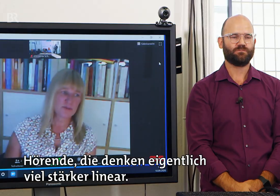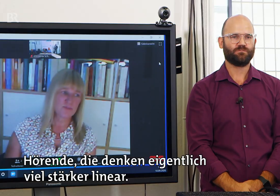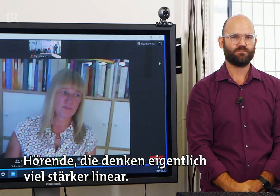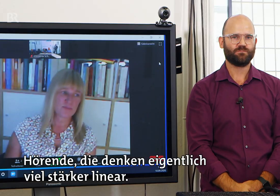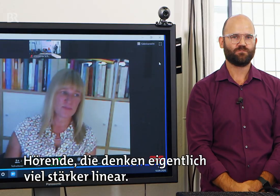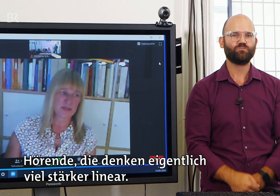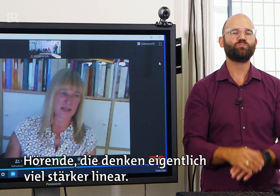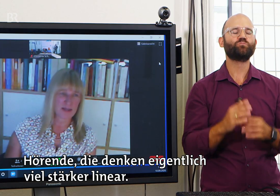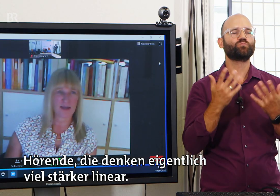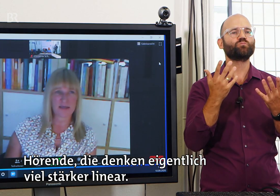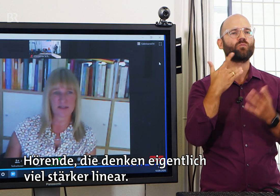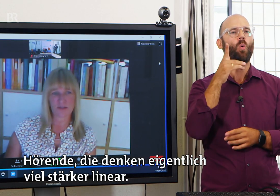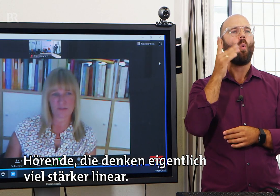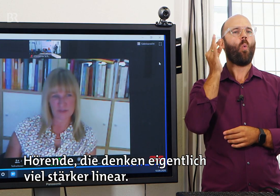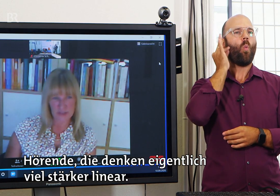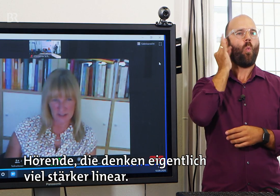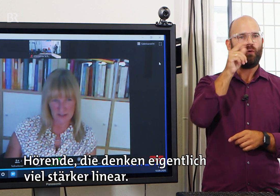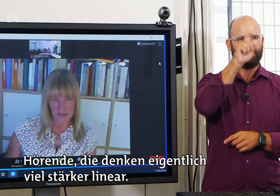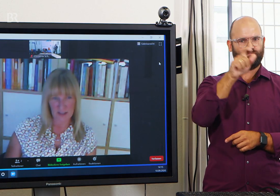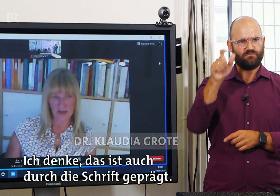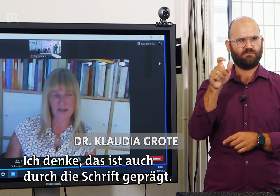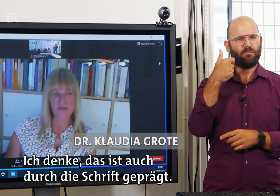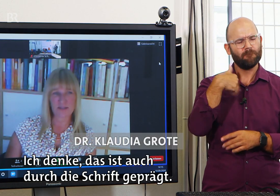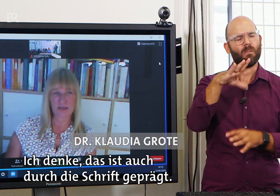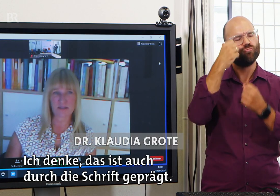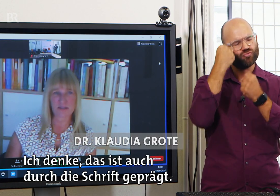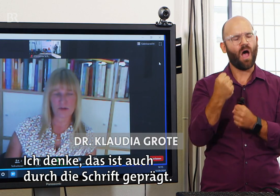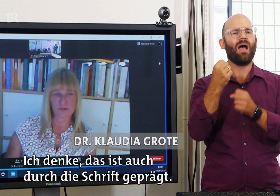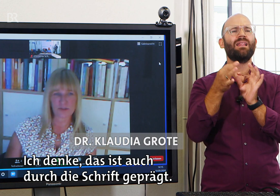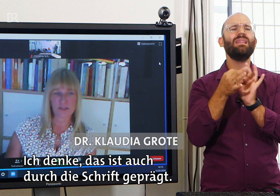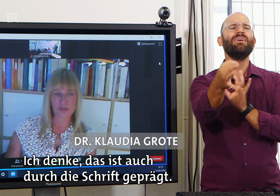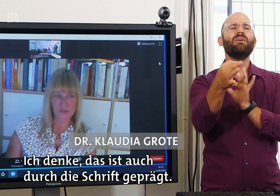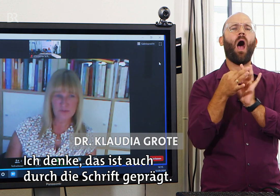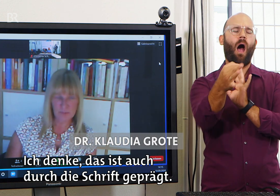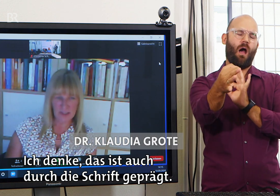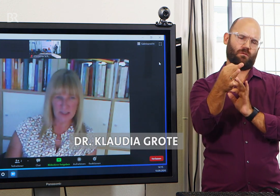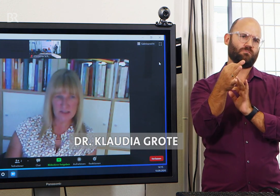Hörende, die denken eigentlich viel stärker als ja. Also ich denke, das ist auch durch die Schrift geprägt.